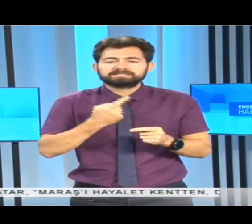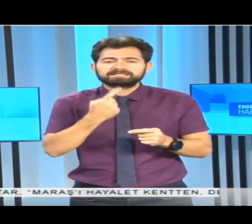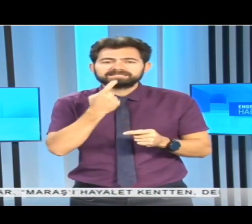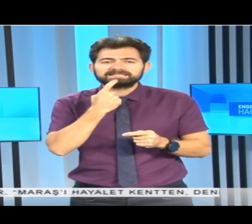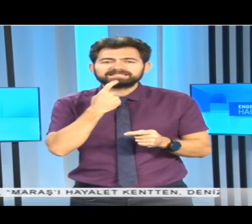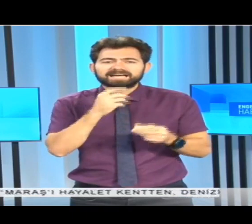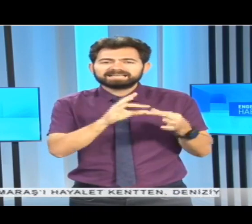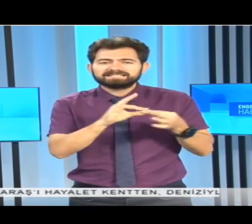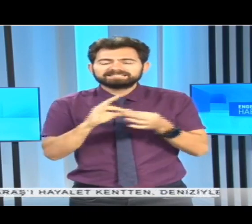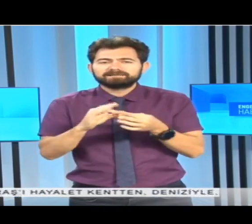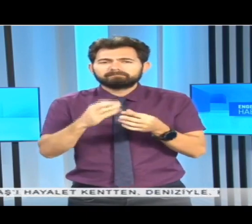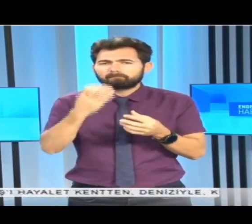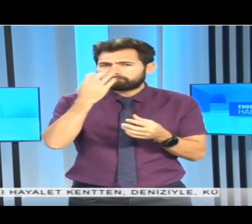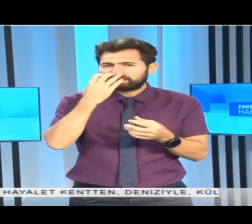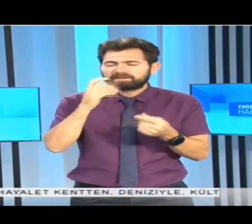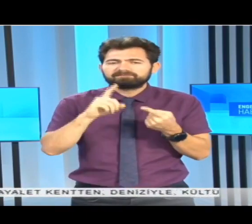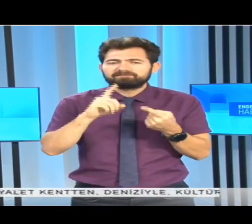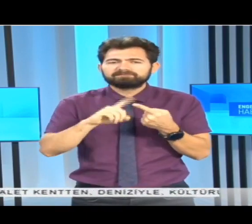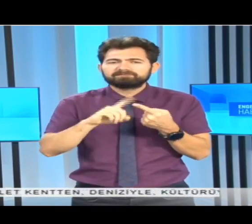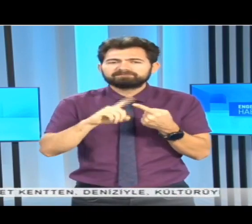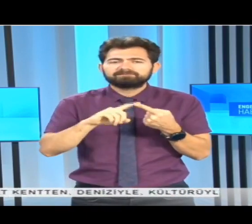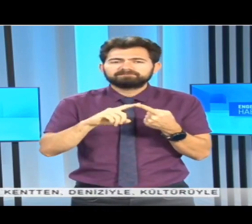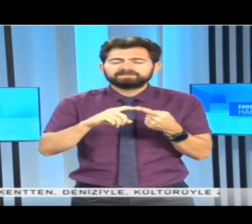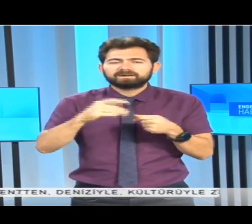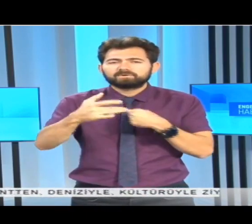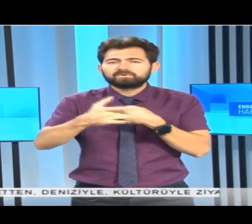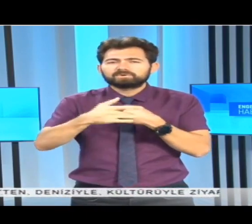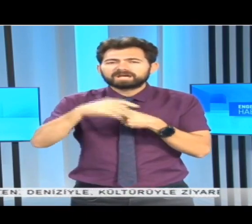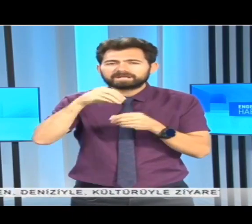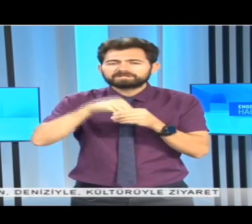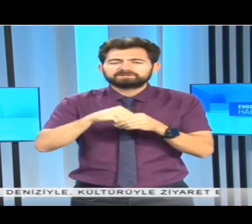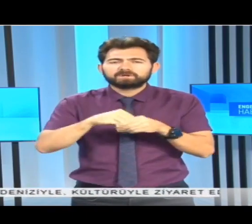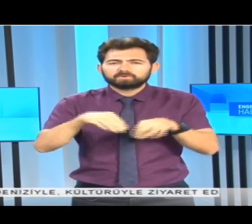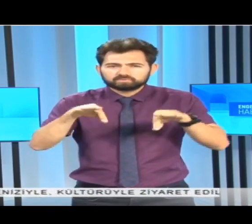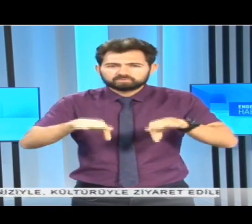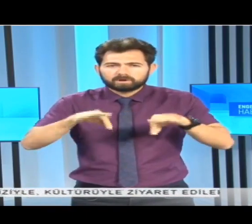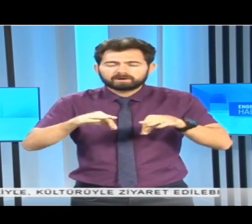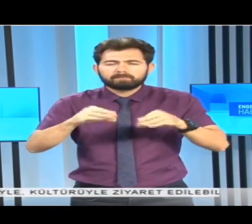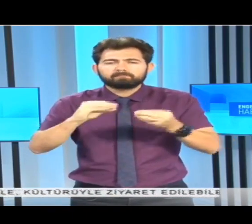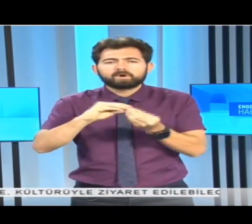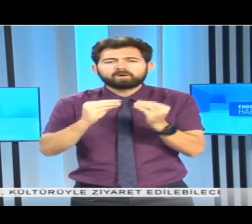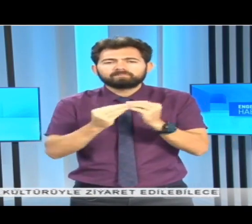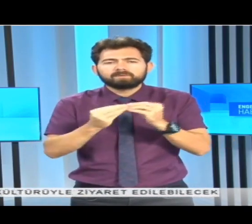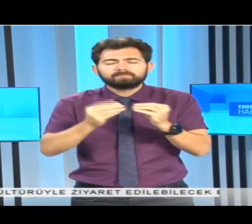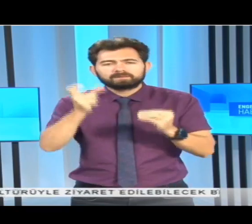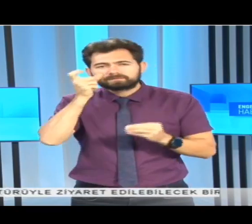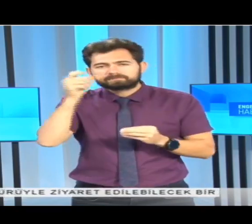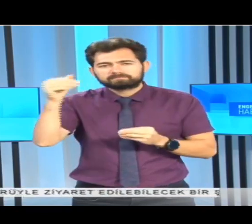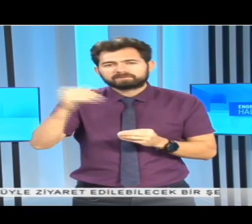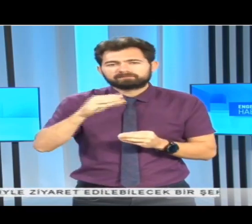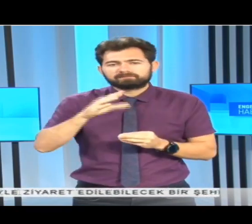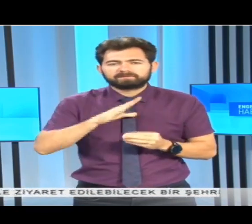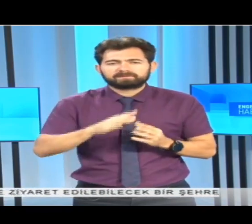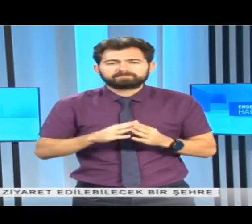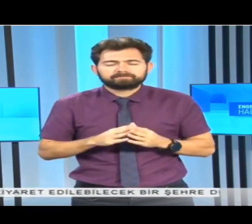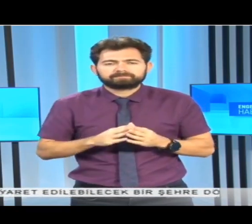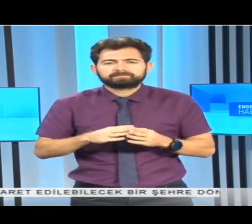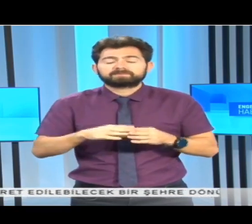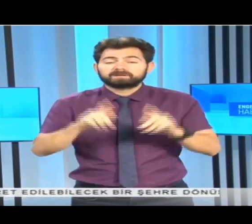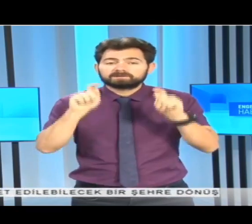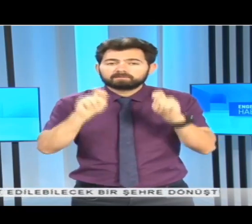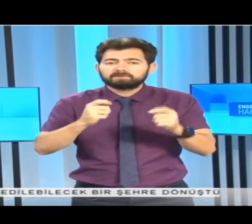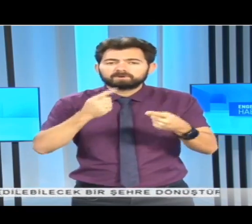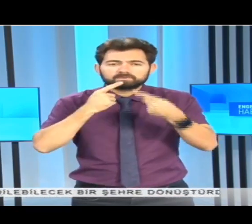beklenti ve ülkedeki mevcut sorunlara dikkat çekti. Yapılan